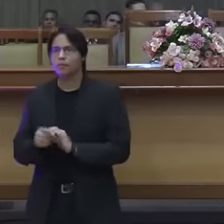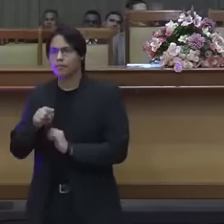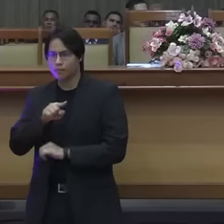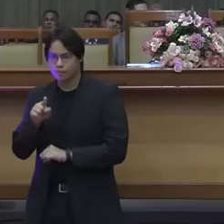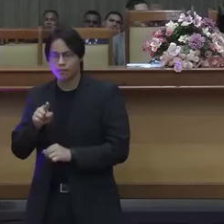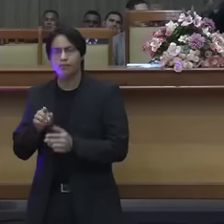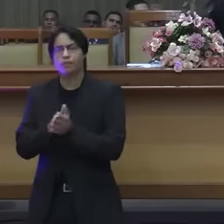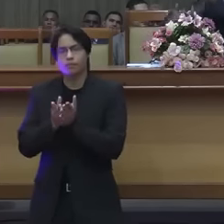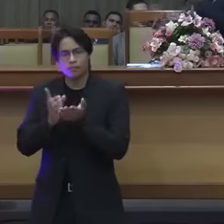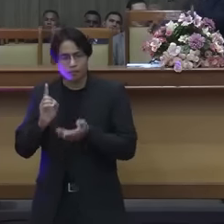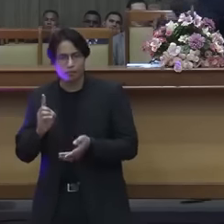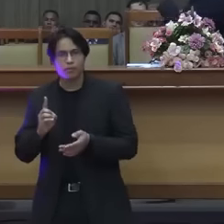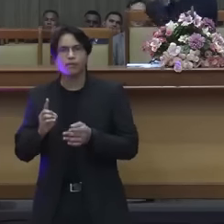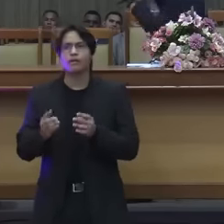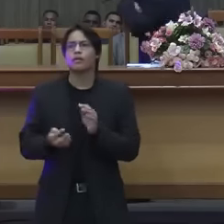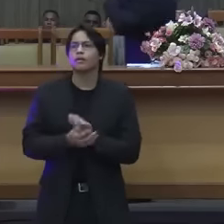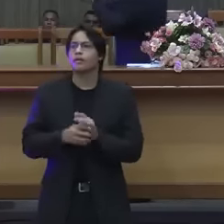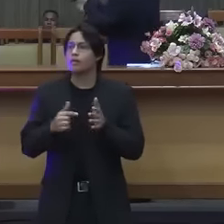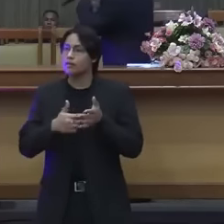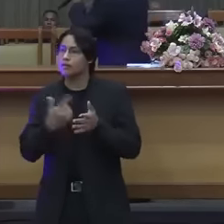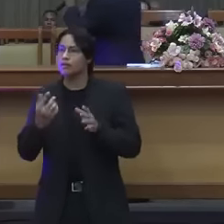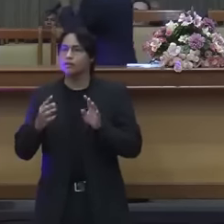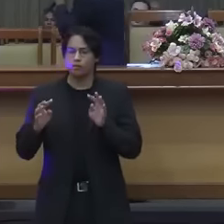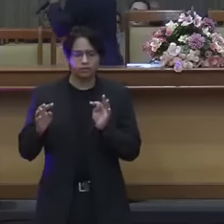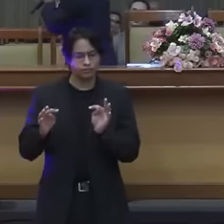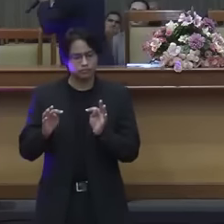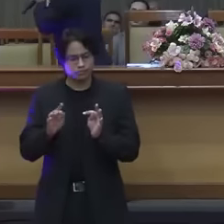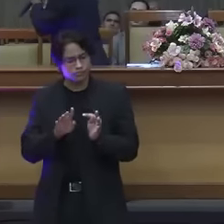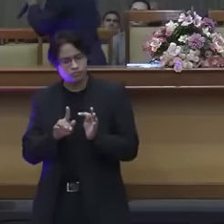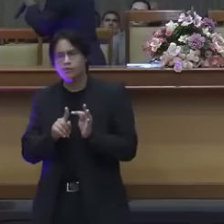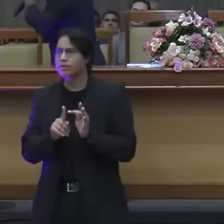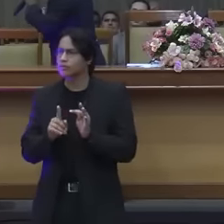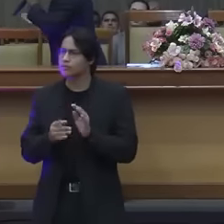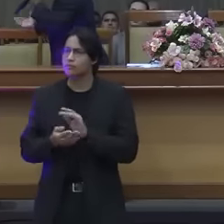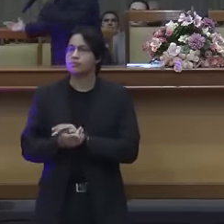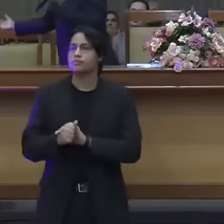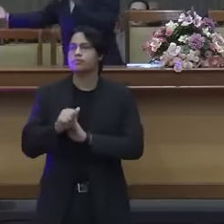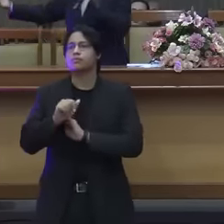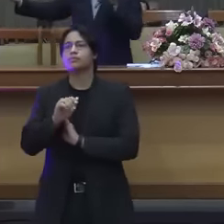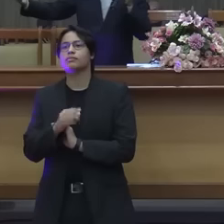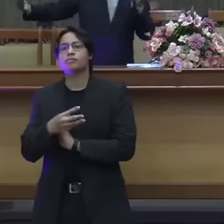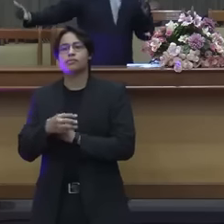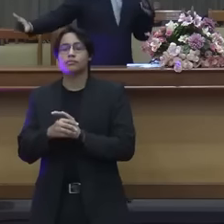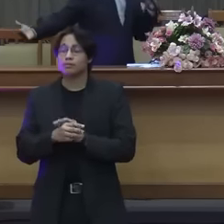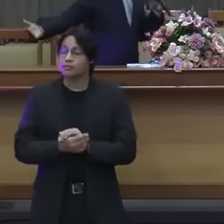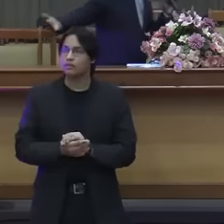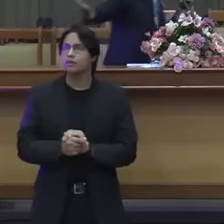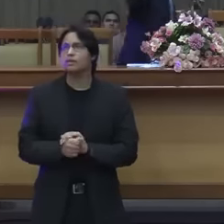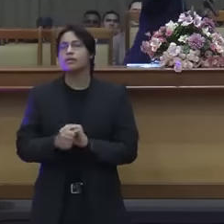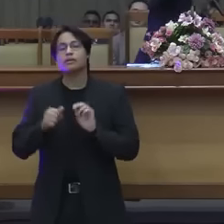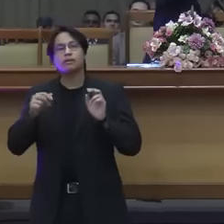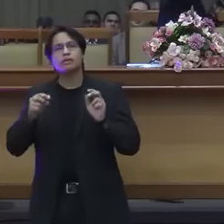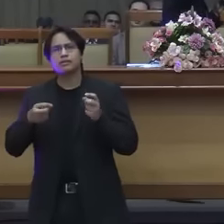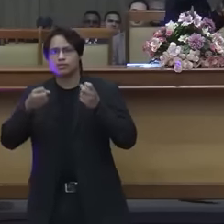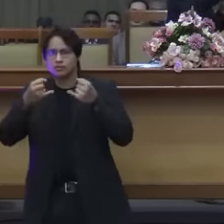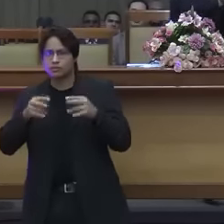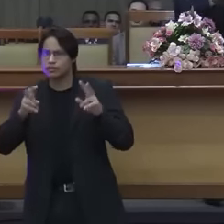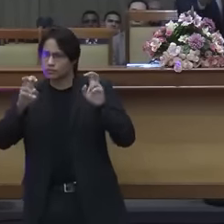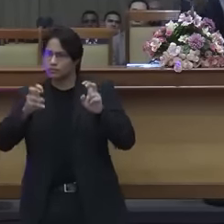Timóteo 3,16, que diz assim, toda a escritura divinamente inspirada, ali é uma referência a todo o Velho